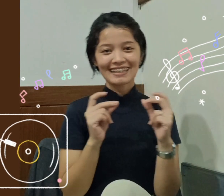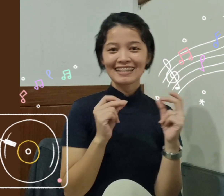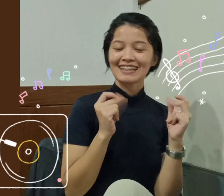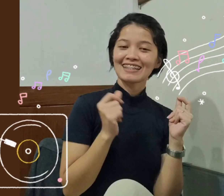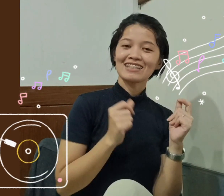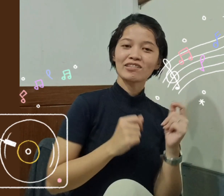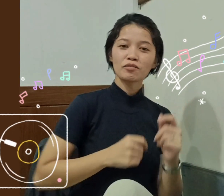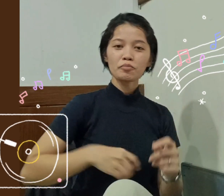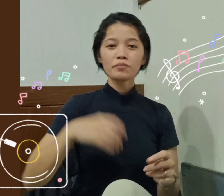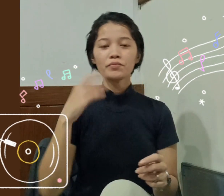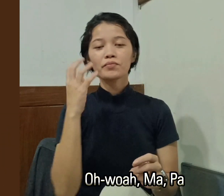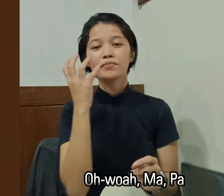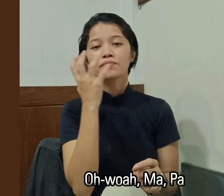Napatira.